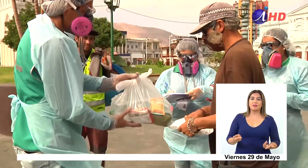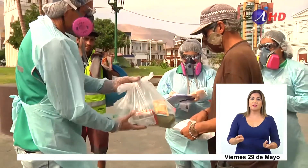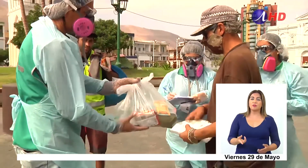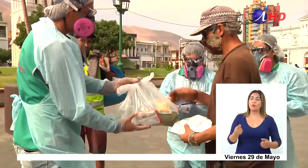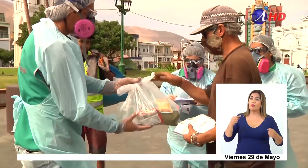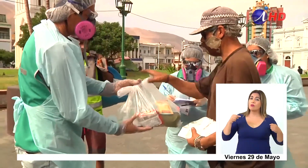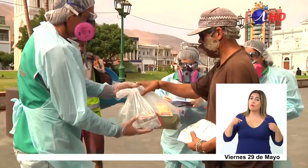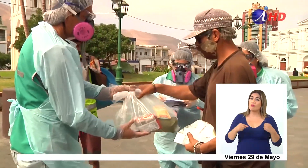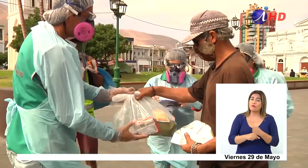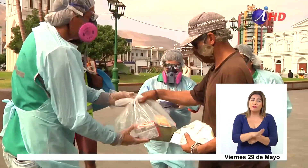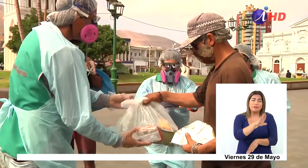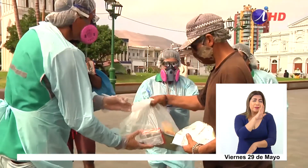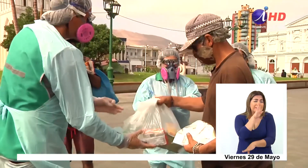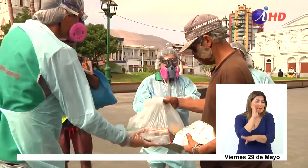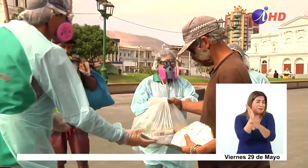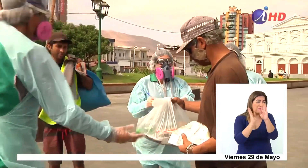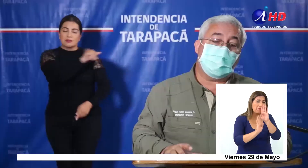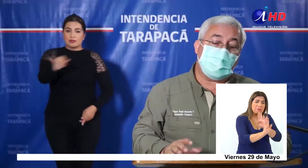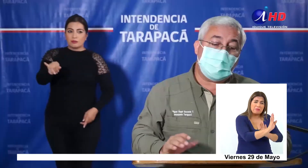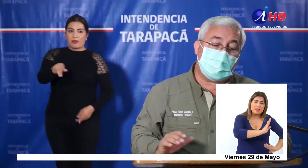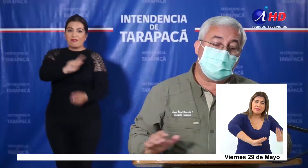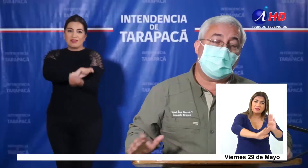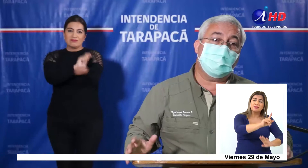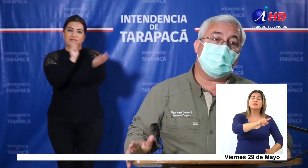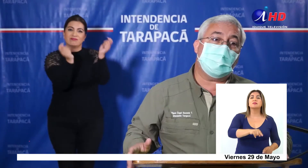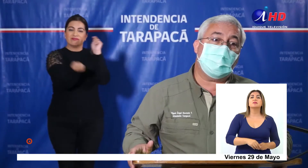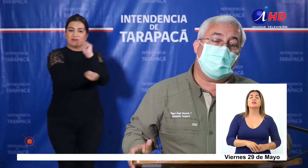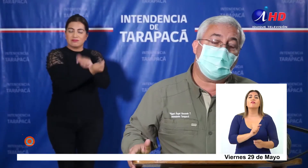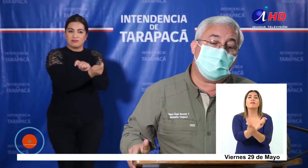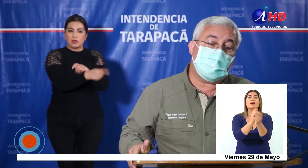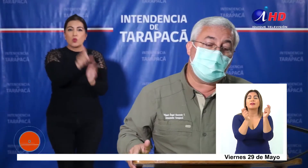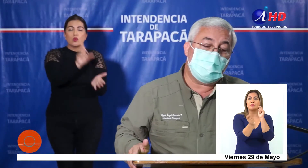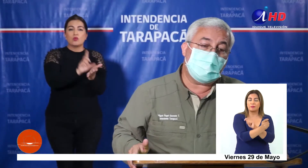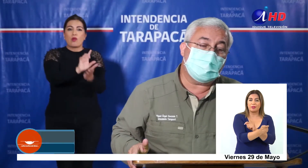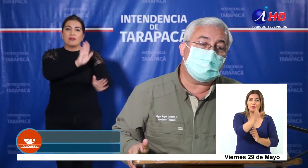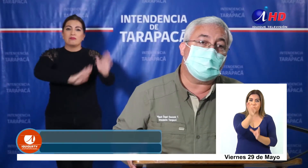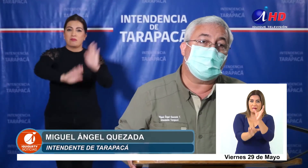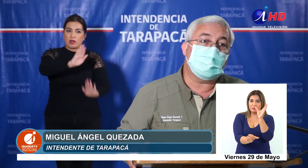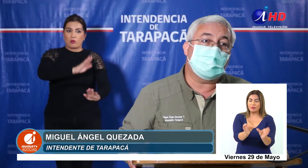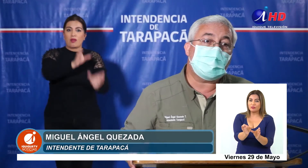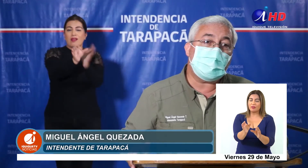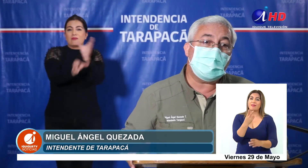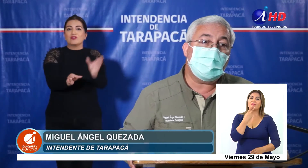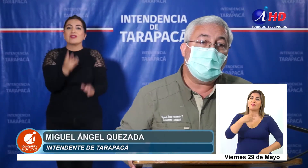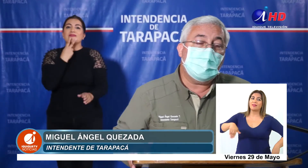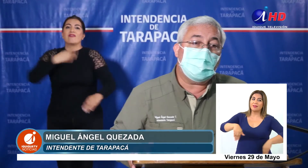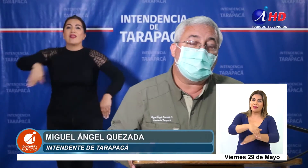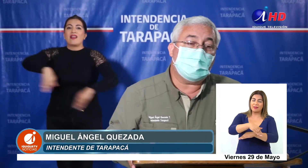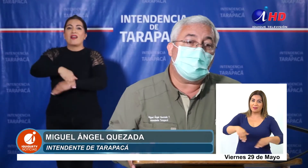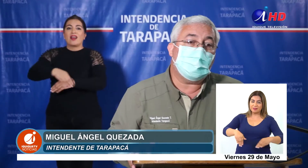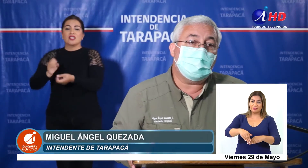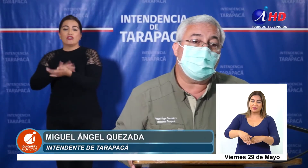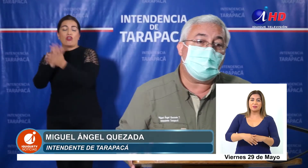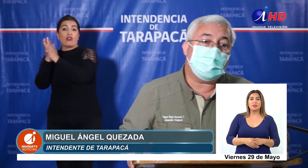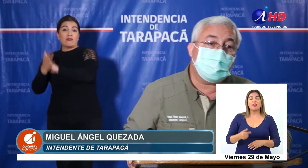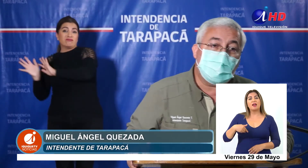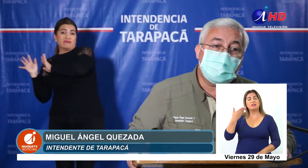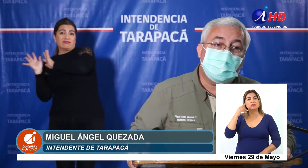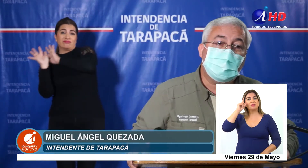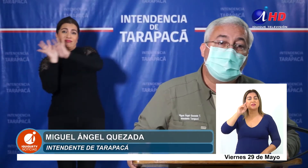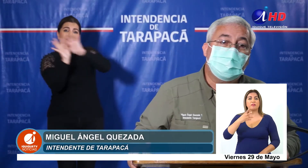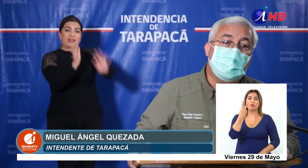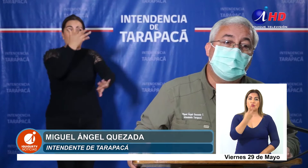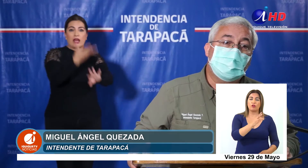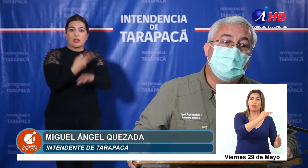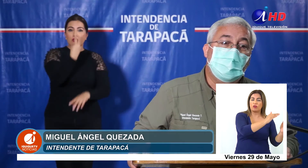profunda sanitización. Lo vamos a transformar en un albergue para la gente en situación de calle, teníamos definidos